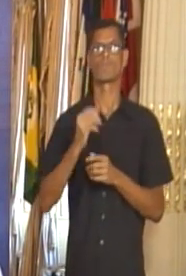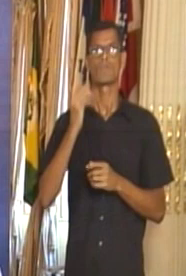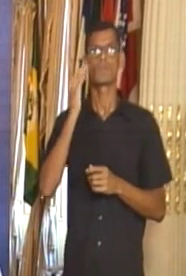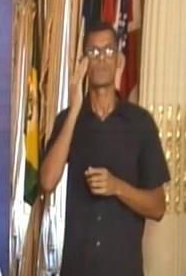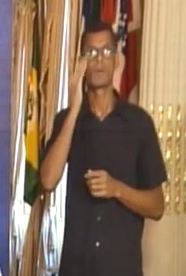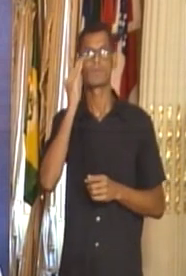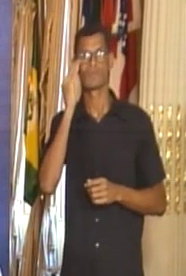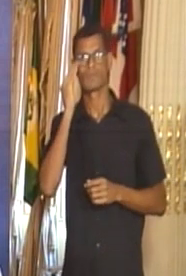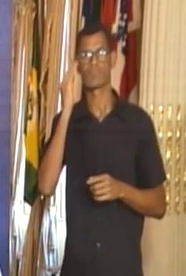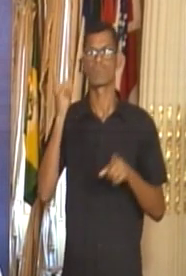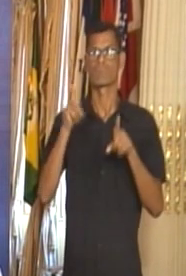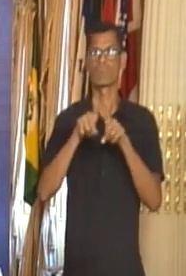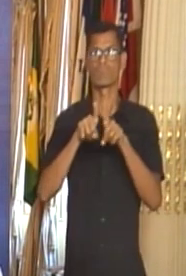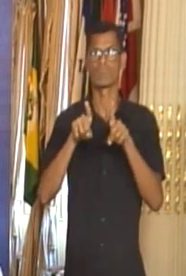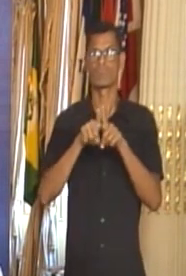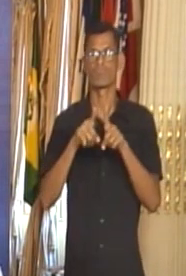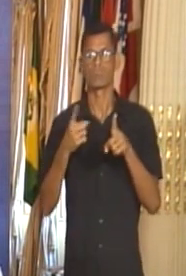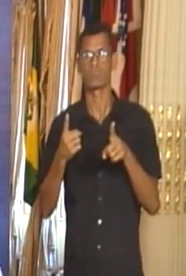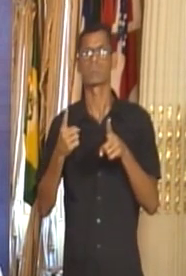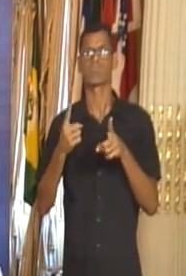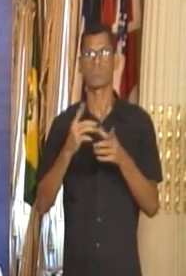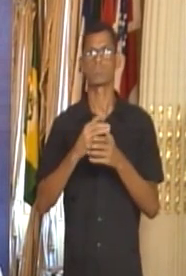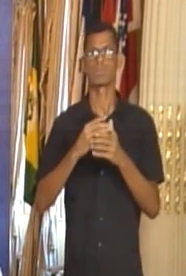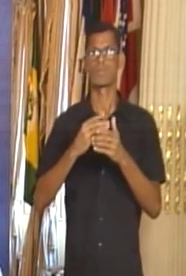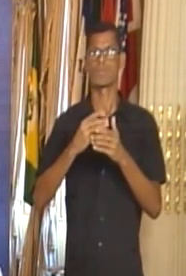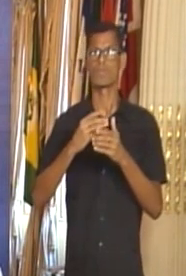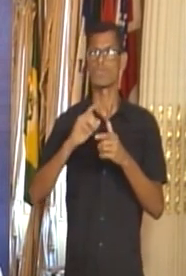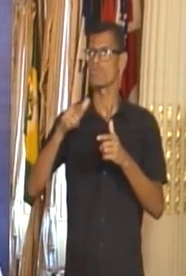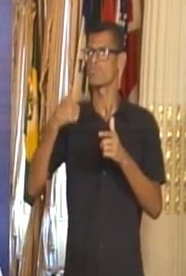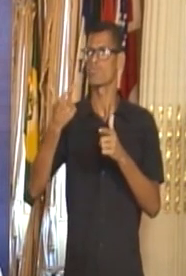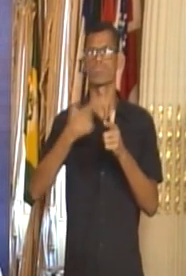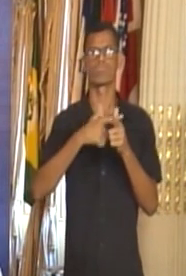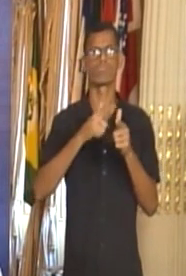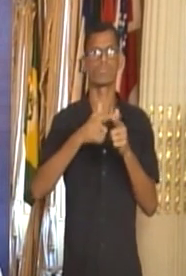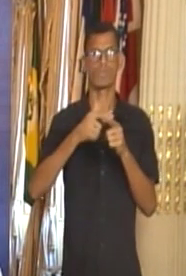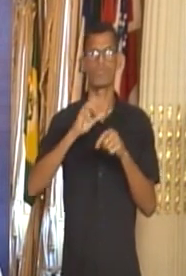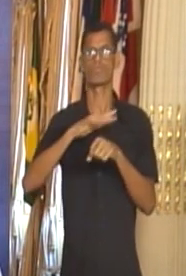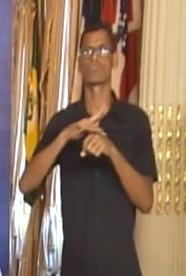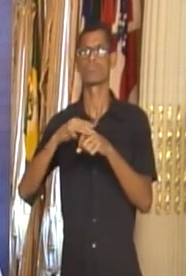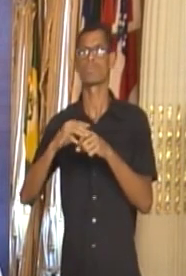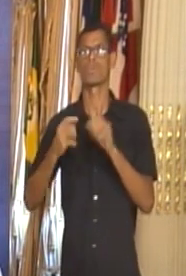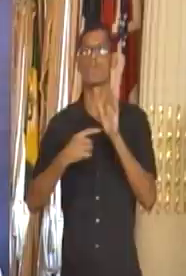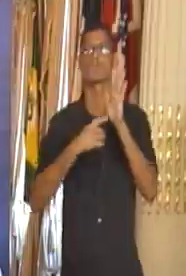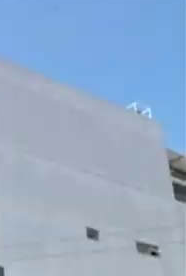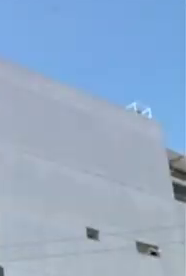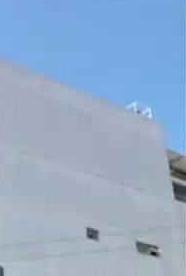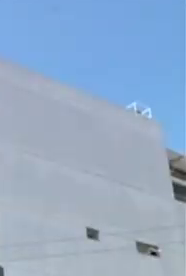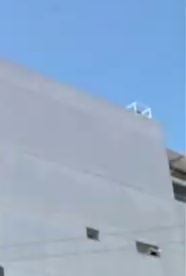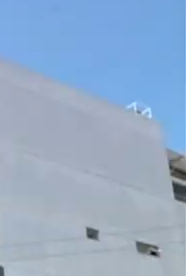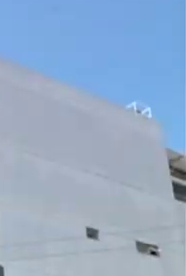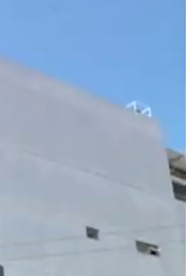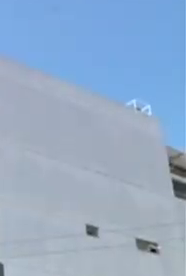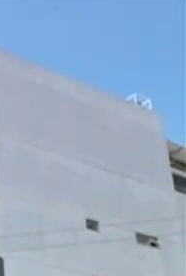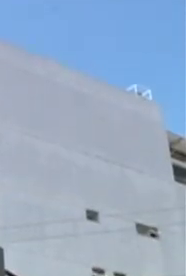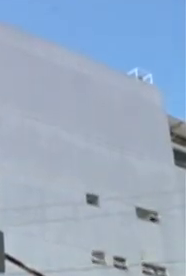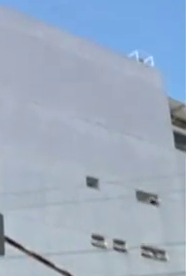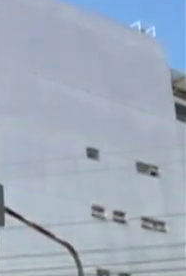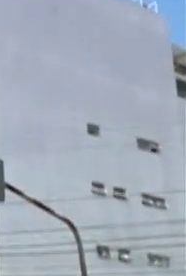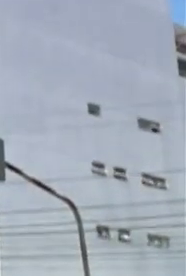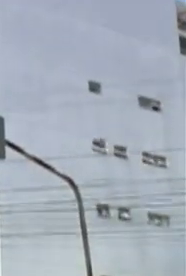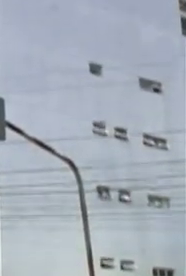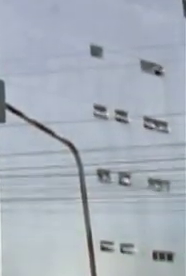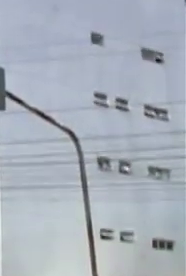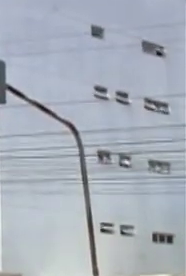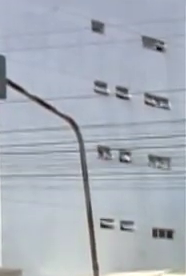uma cardiopatia congênita Ela apresentou febre, tosse e cansaço no dia 4 de abril No dia 5, foi